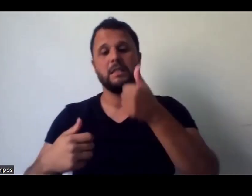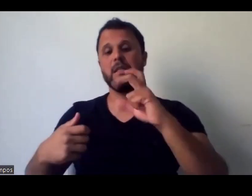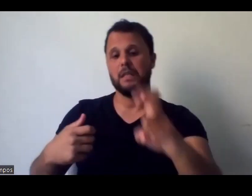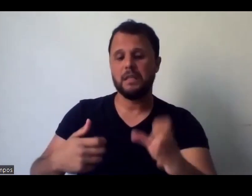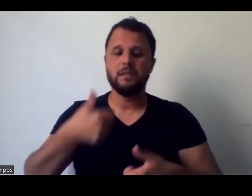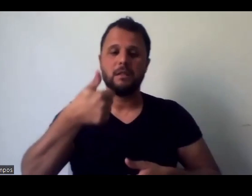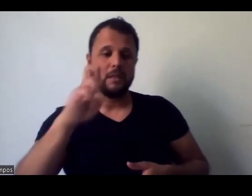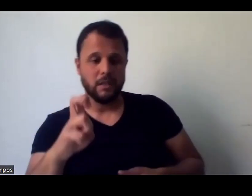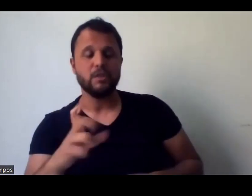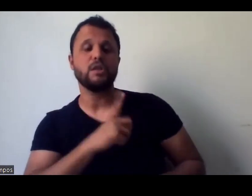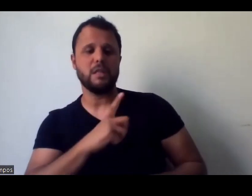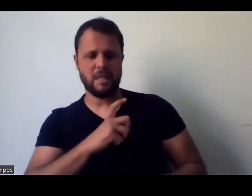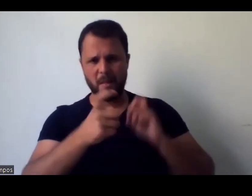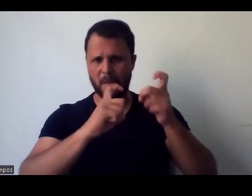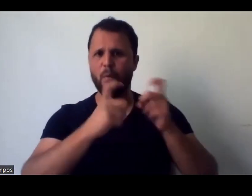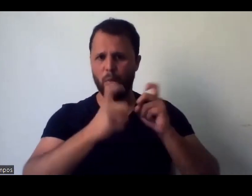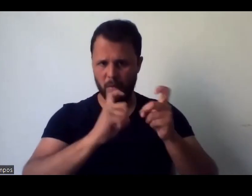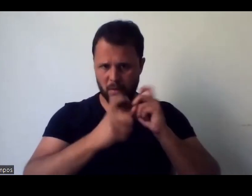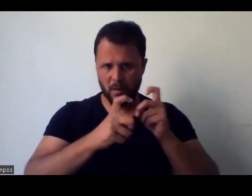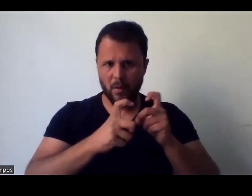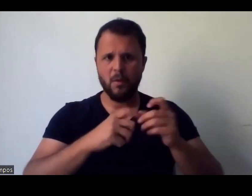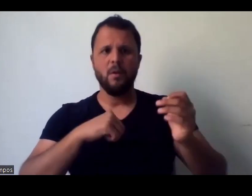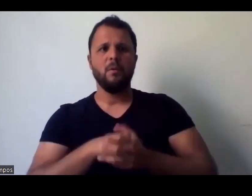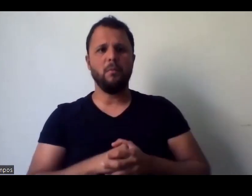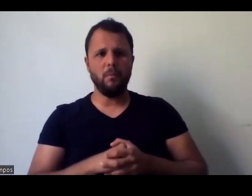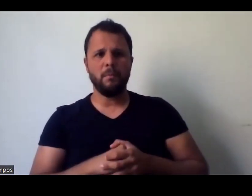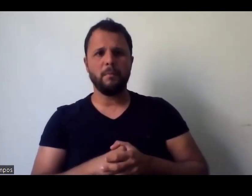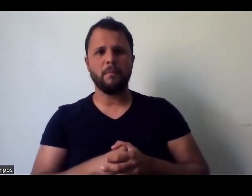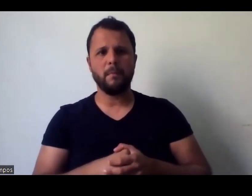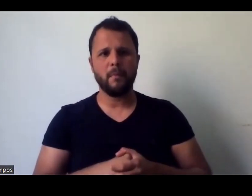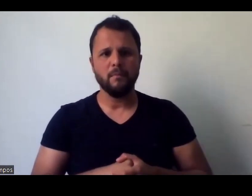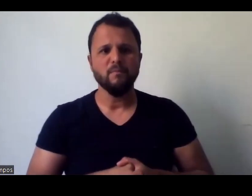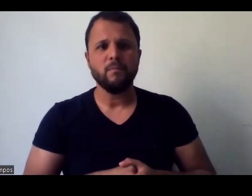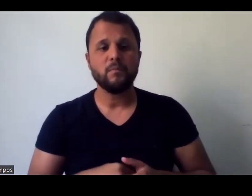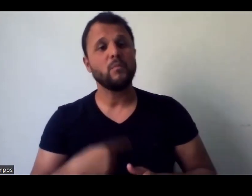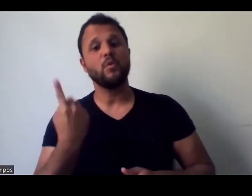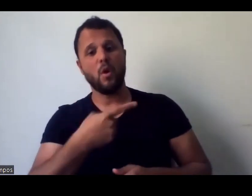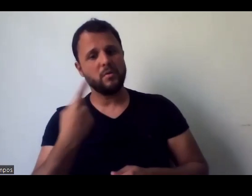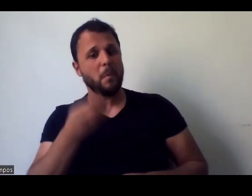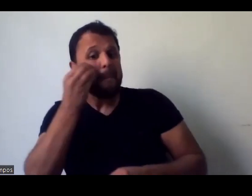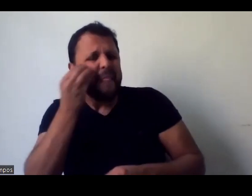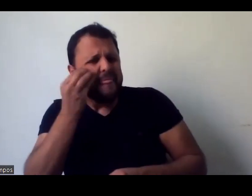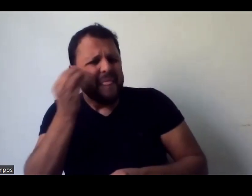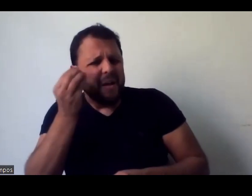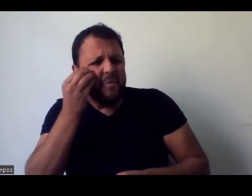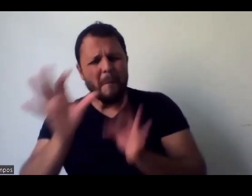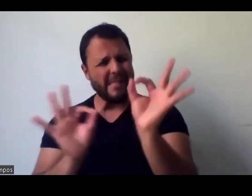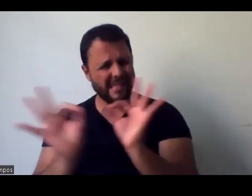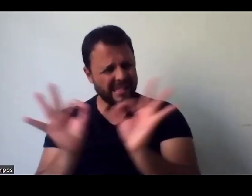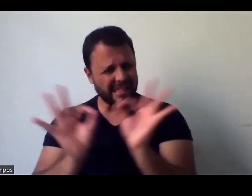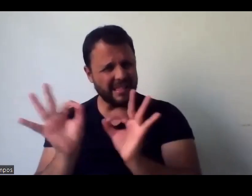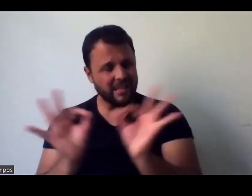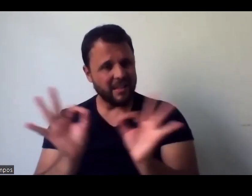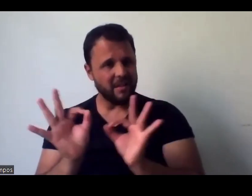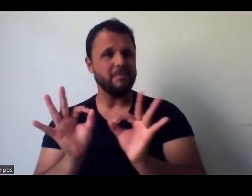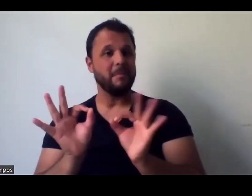bom todo mundo saber que a gente tá pondo, pondo as coisas, tentando pôr as coisas em dia, mas essa é uma grande